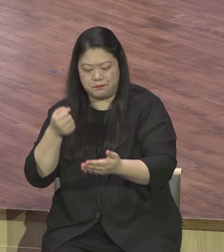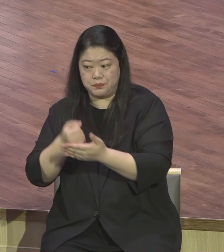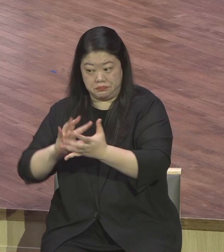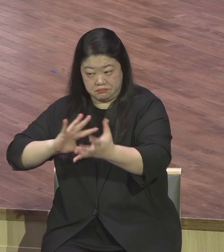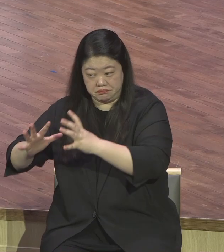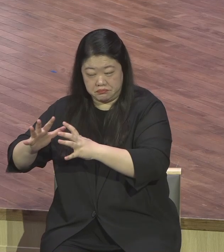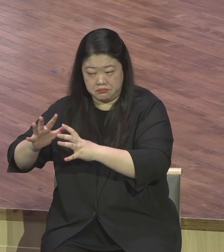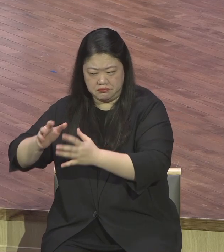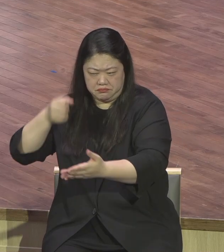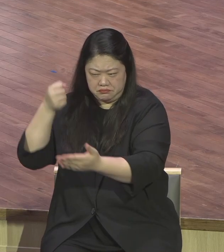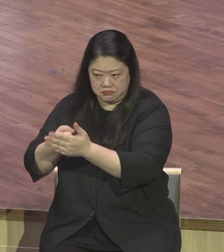이유가 뭐냐